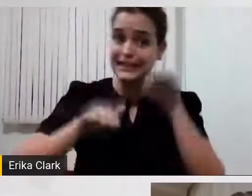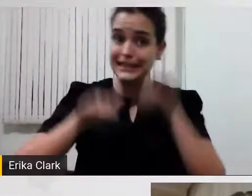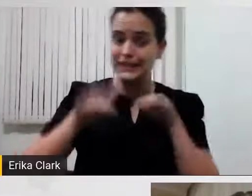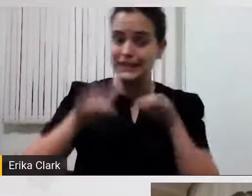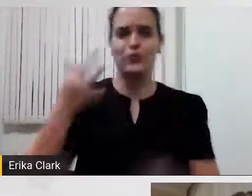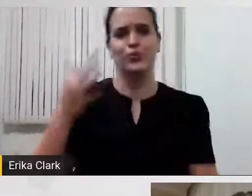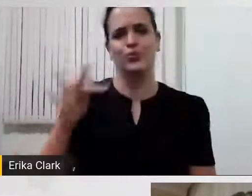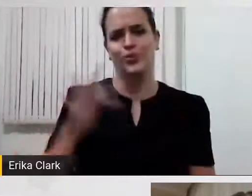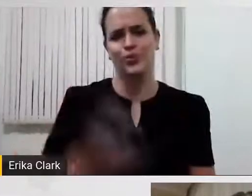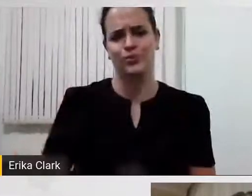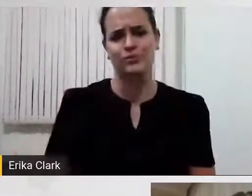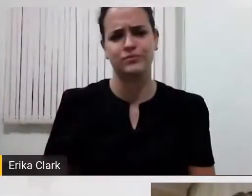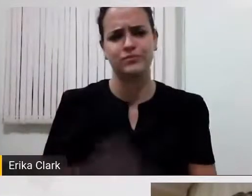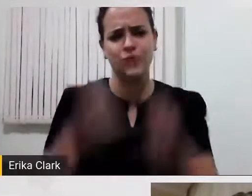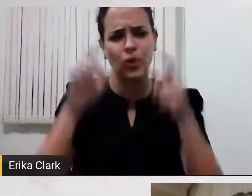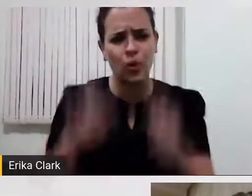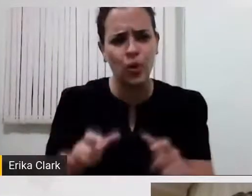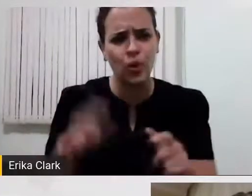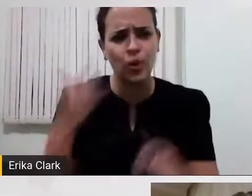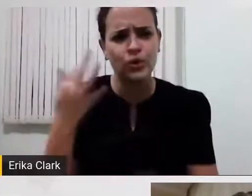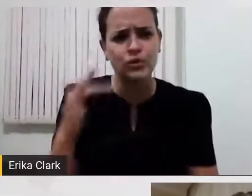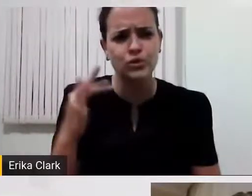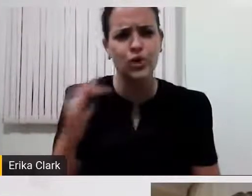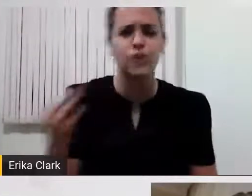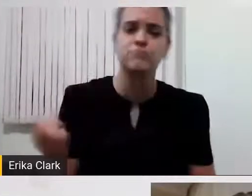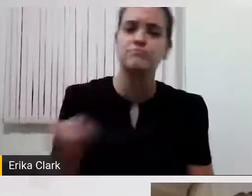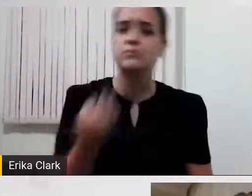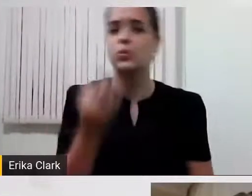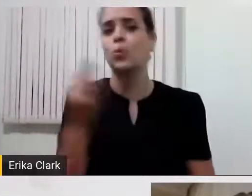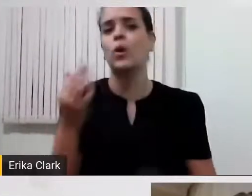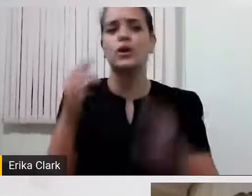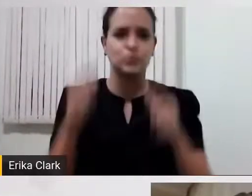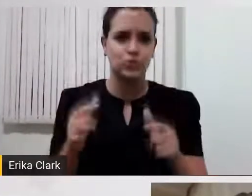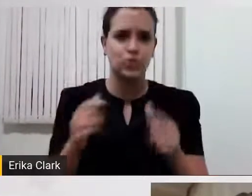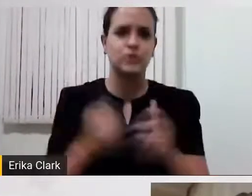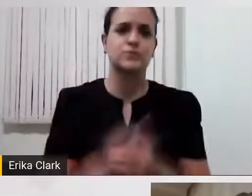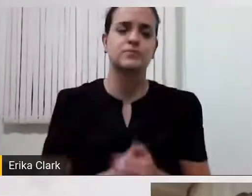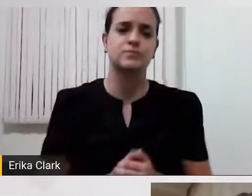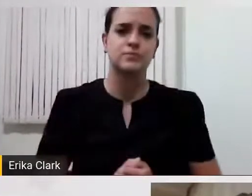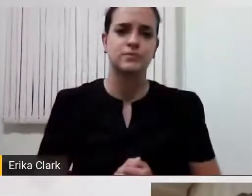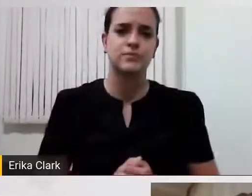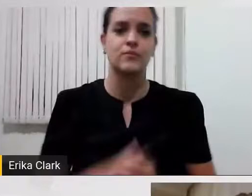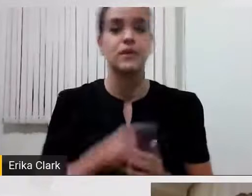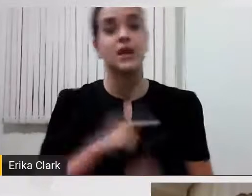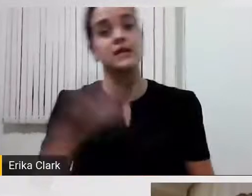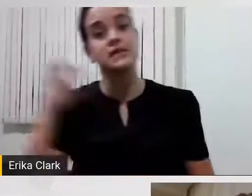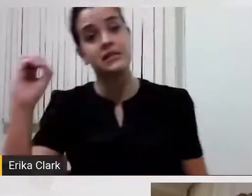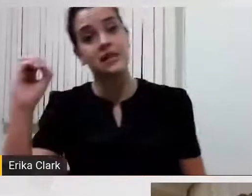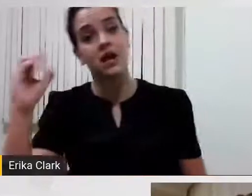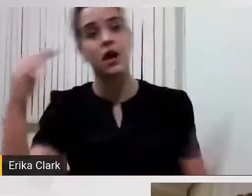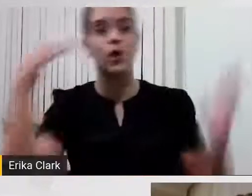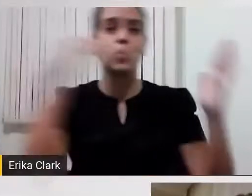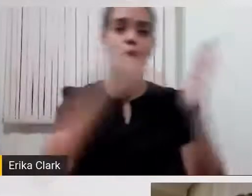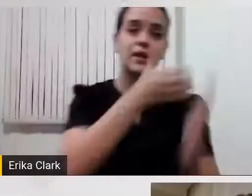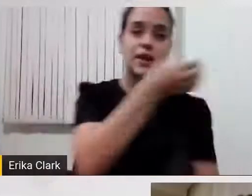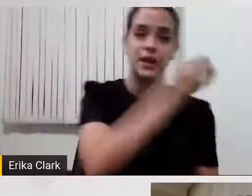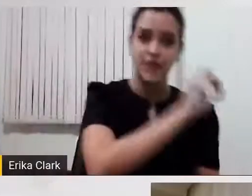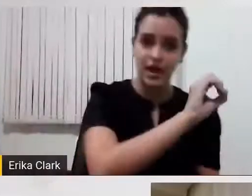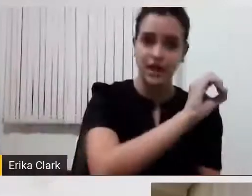e o quanto dói. Tem uma nota, eu posso dar nota de zero a dez, e aí tem cores que mudam para mostrar essa intensidade.